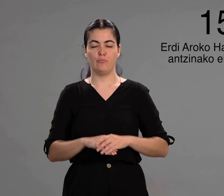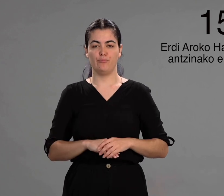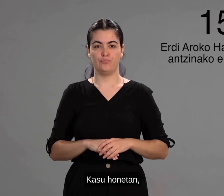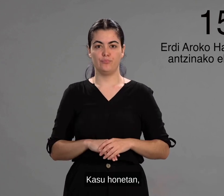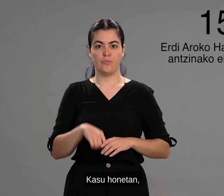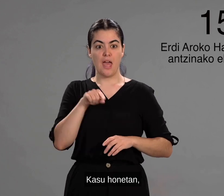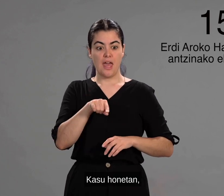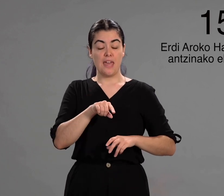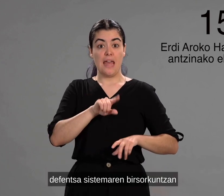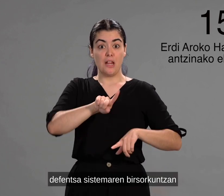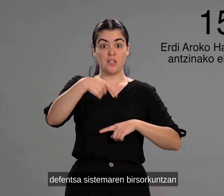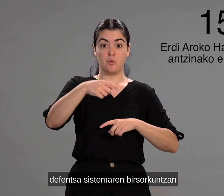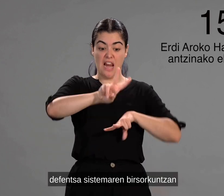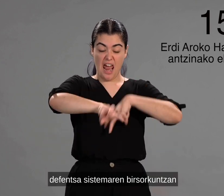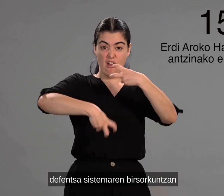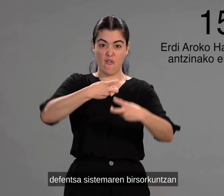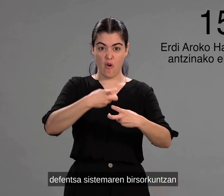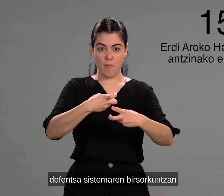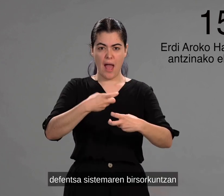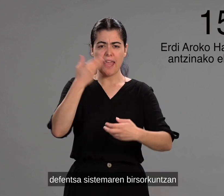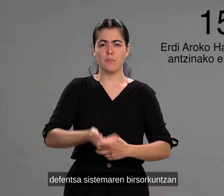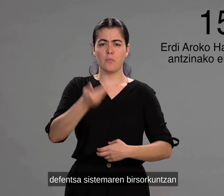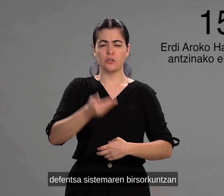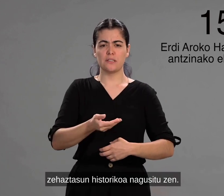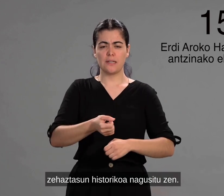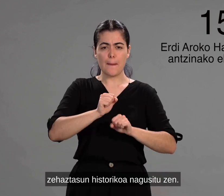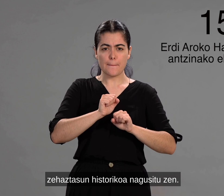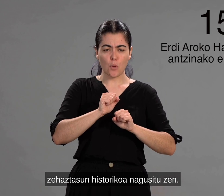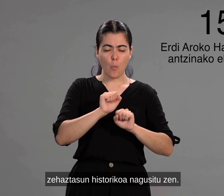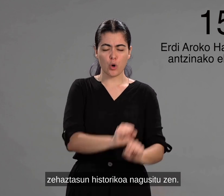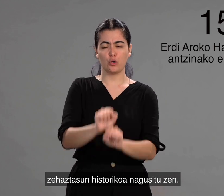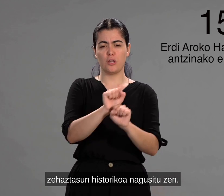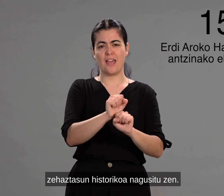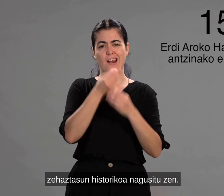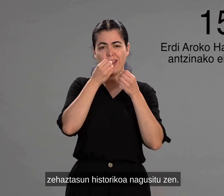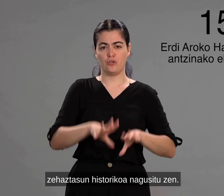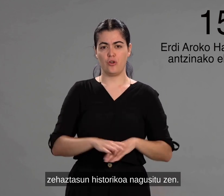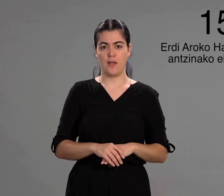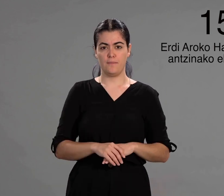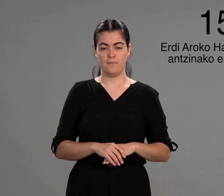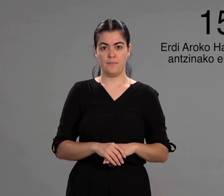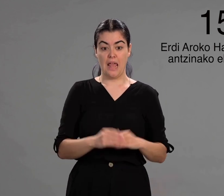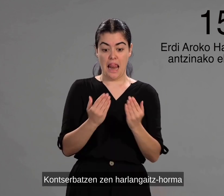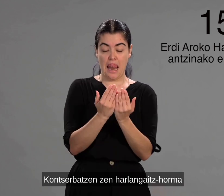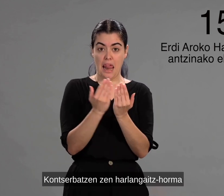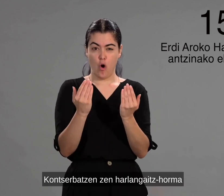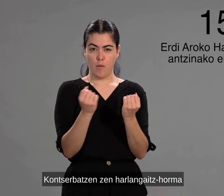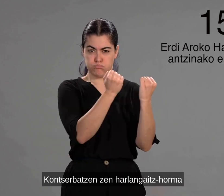Kasu honetan, defentsa sistemaren birsorkuntzan zehaztasun historikoan agusituzen. Kontxerbatzen zen